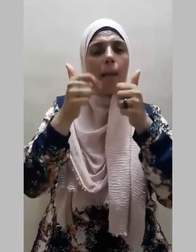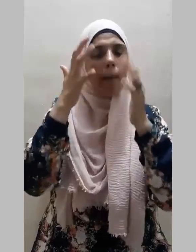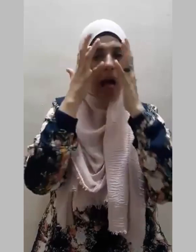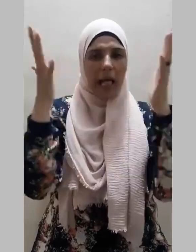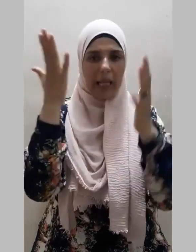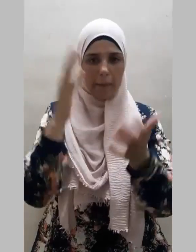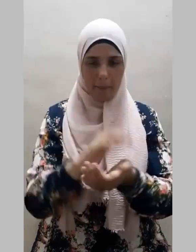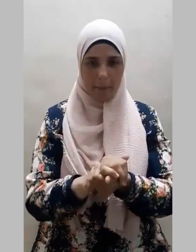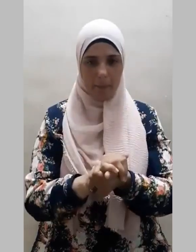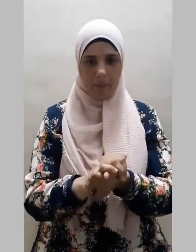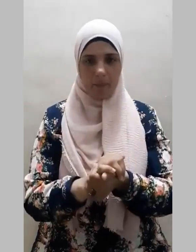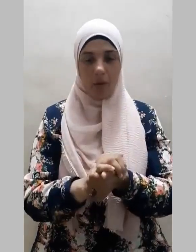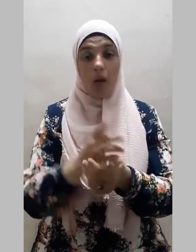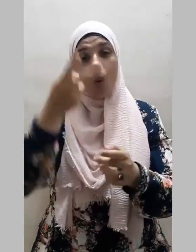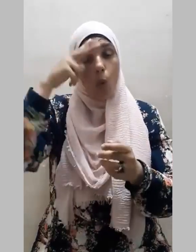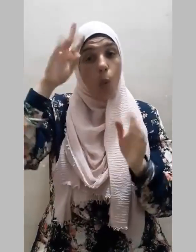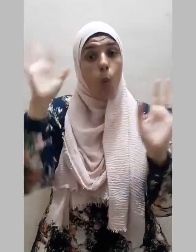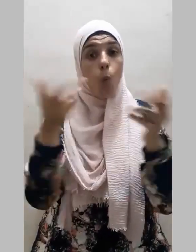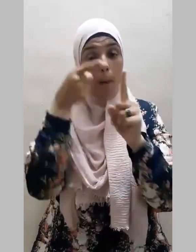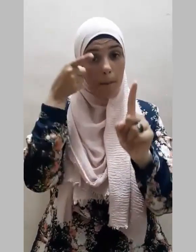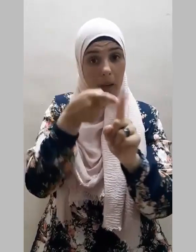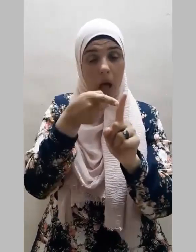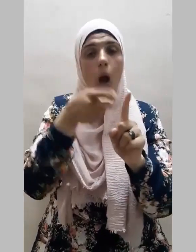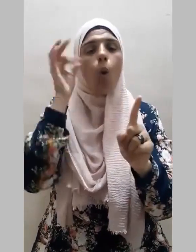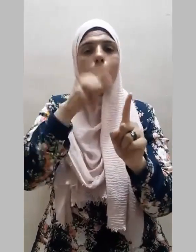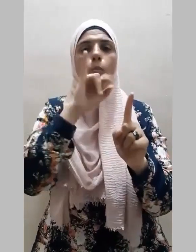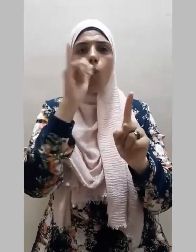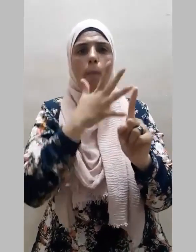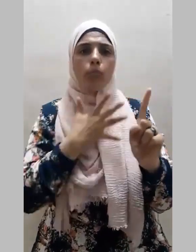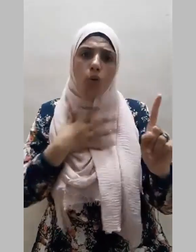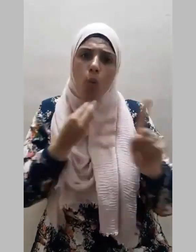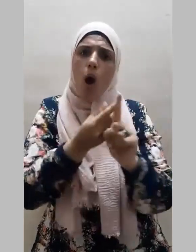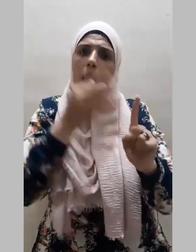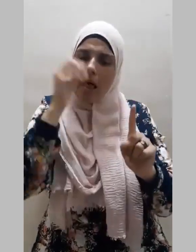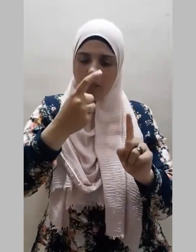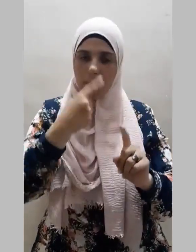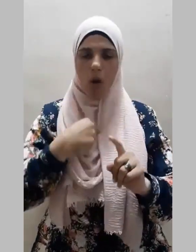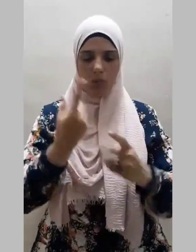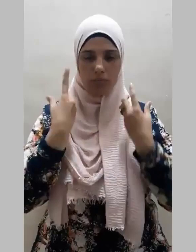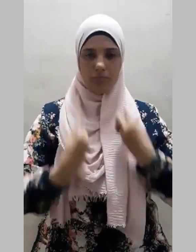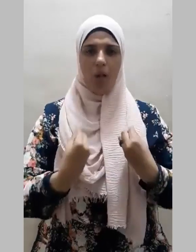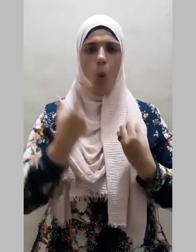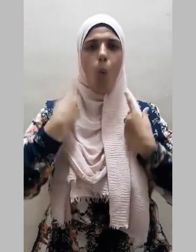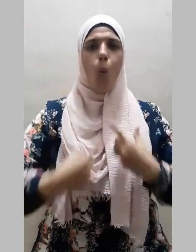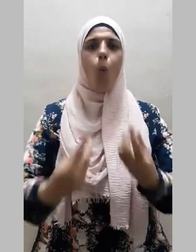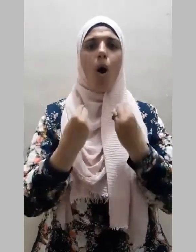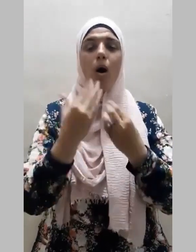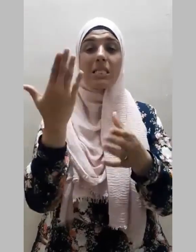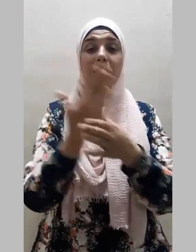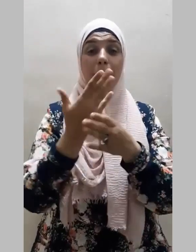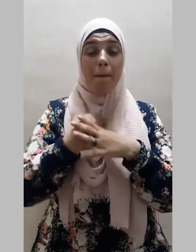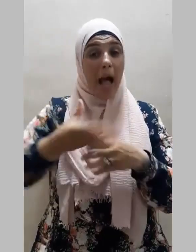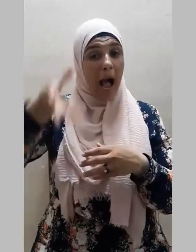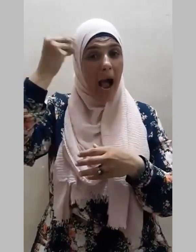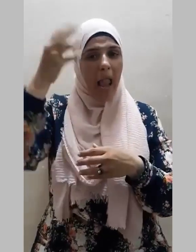ومنها التحلي بالوقار حيث إن للعلم رونقه